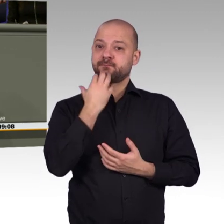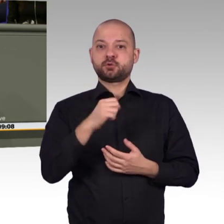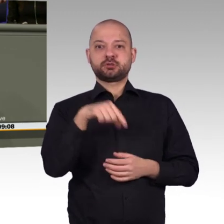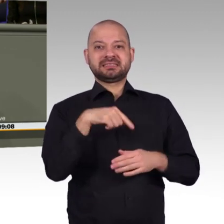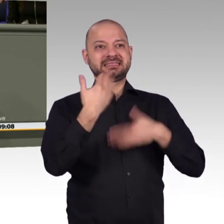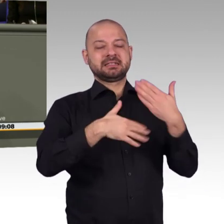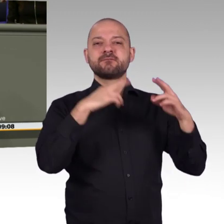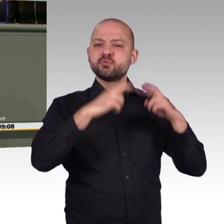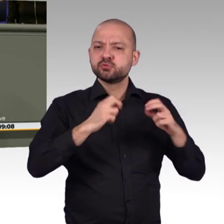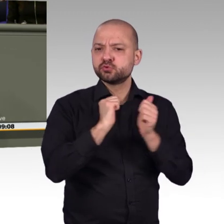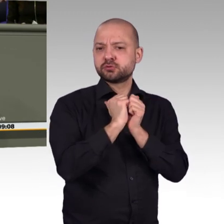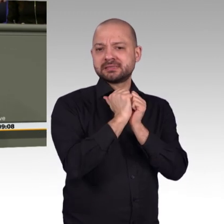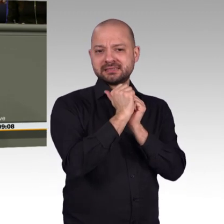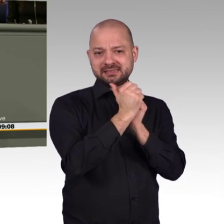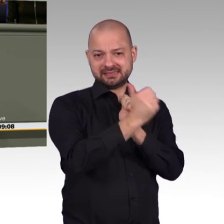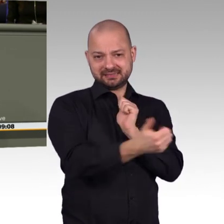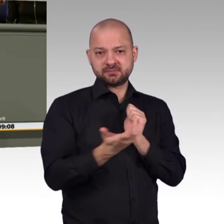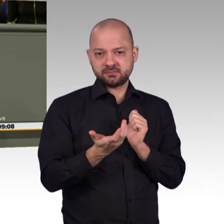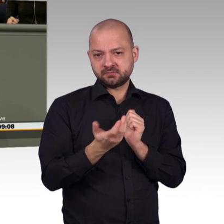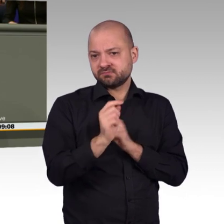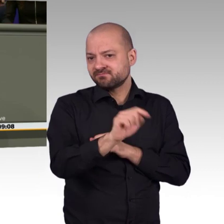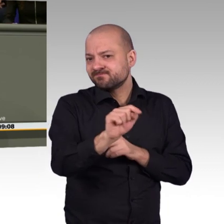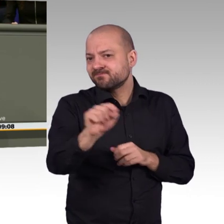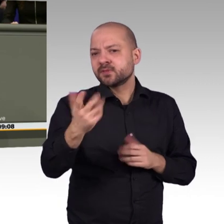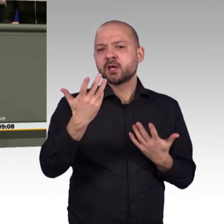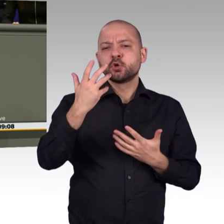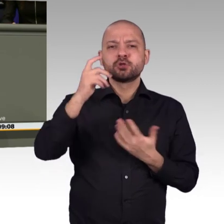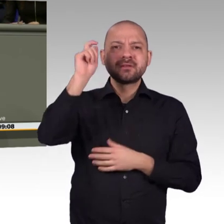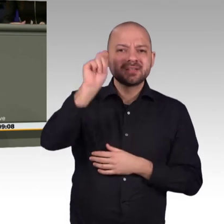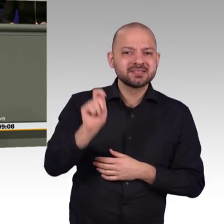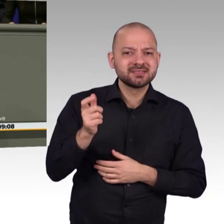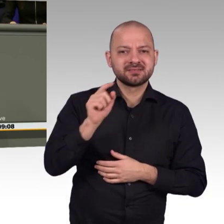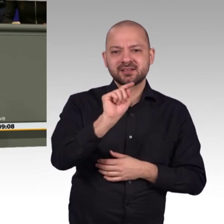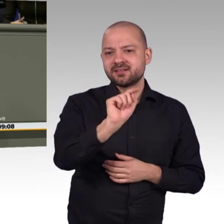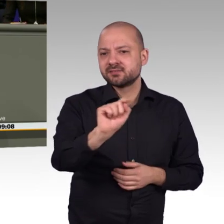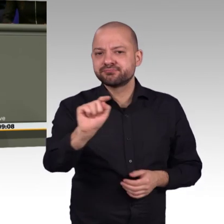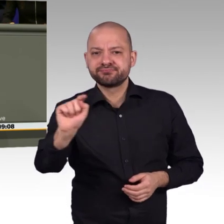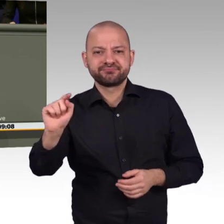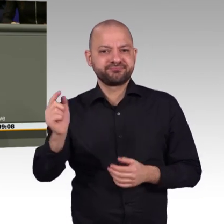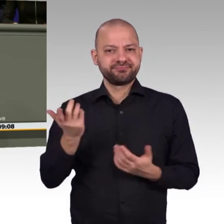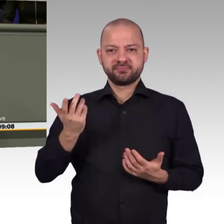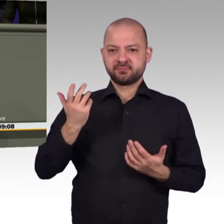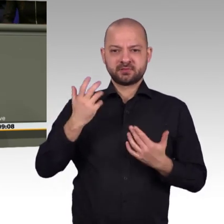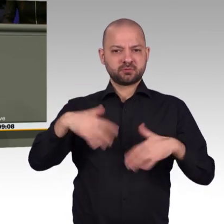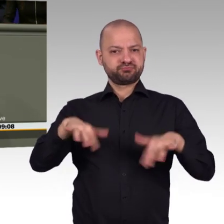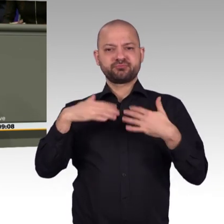ersten Liga, was die Forschung betrifft. Wir investieren aber trotzdem noch mehr in Erforschung, in Entwicklung und in Anwendung.